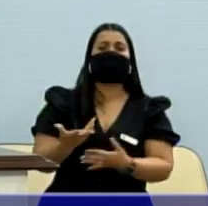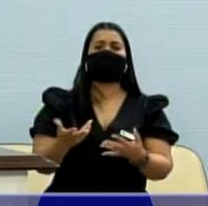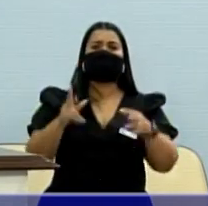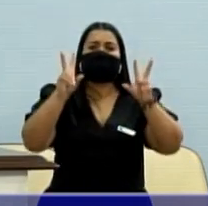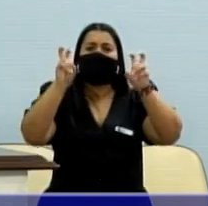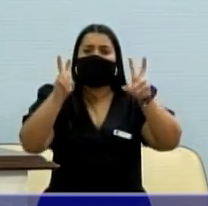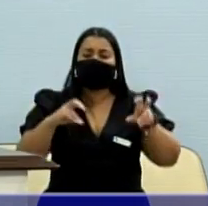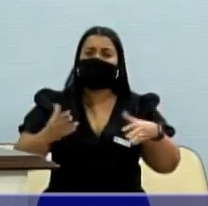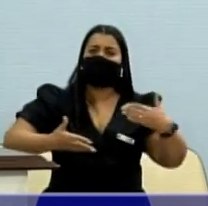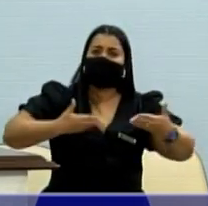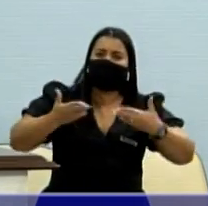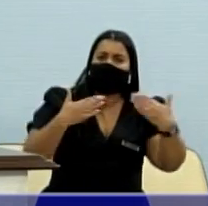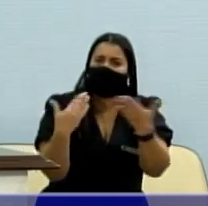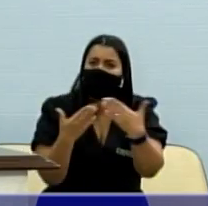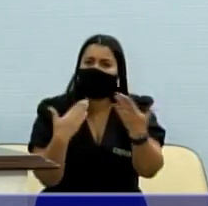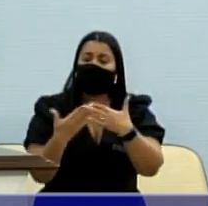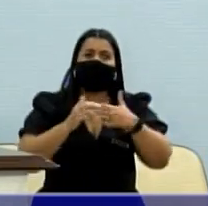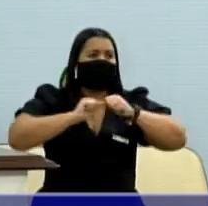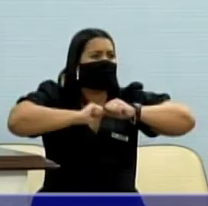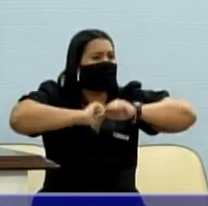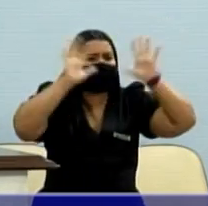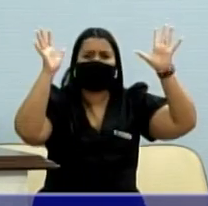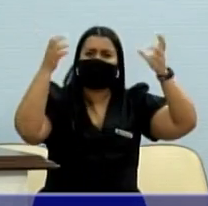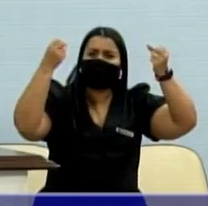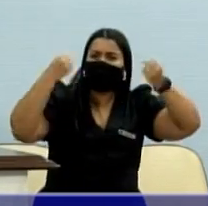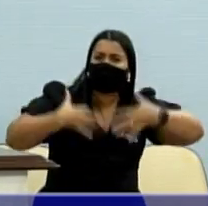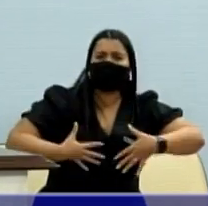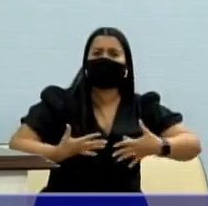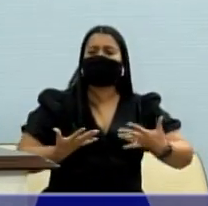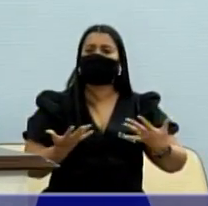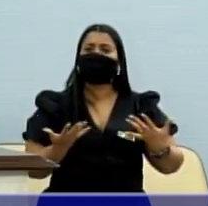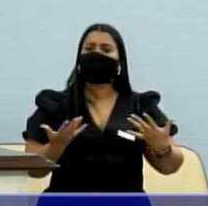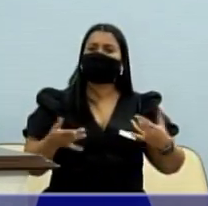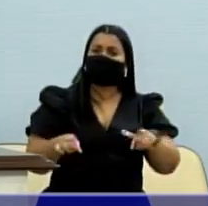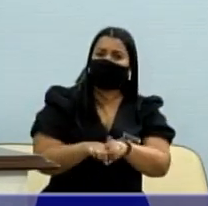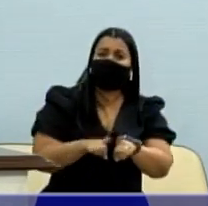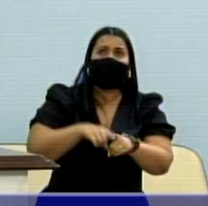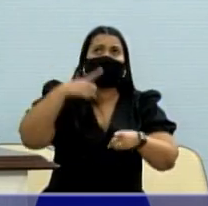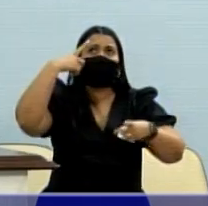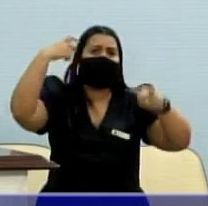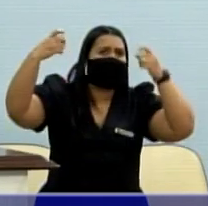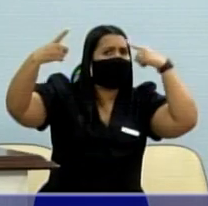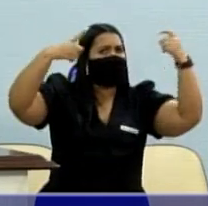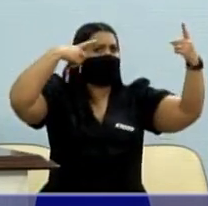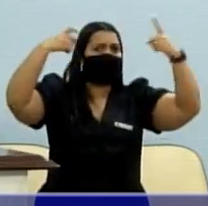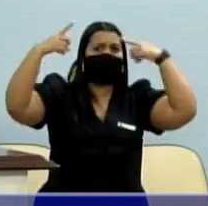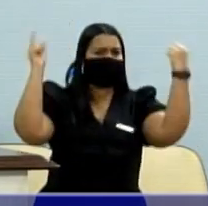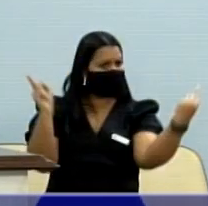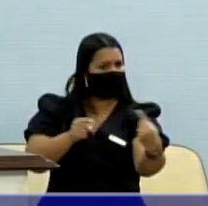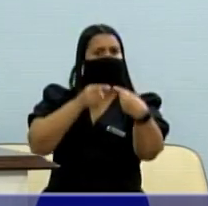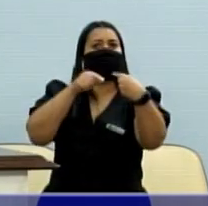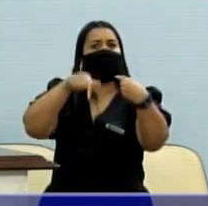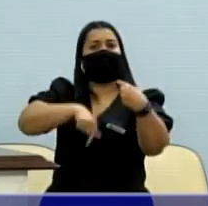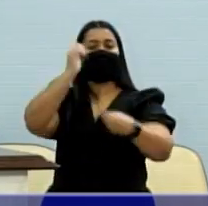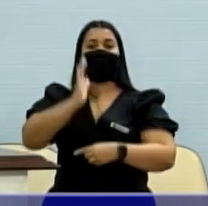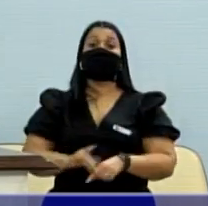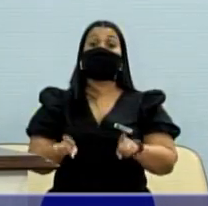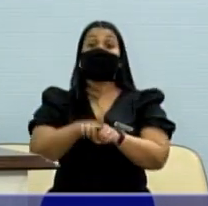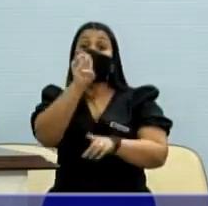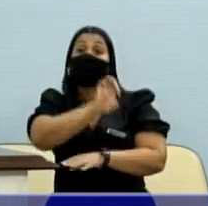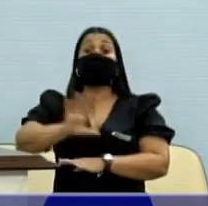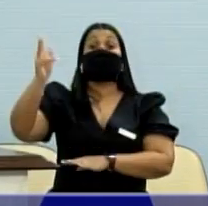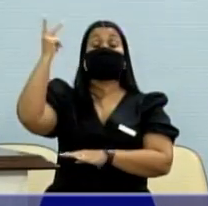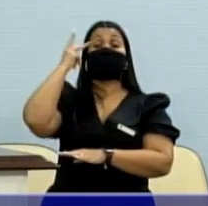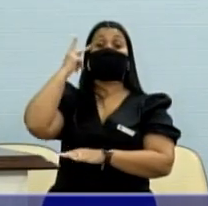encantou pela sua clareza e mais, e por ter ideias viáveis para o Brasil e para o Estado de São